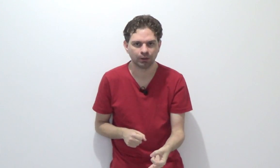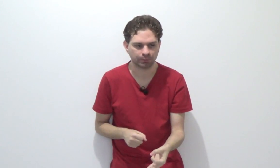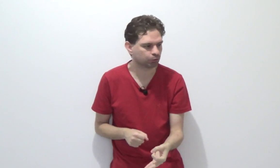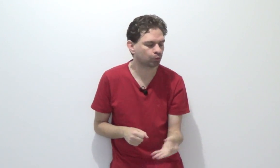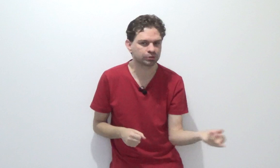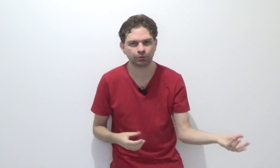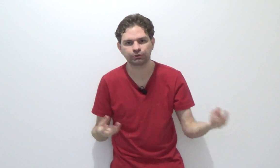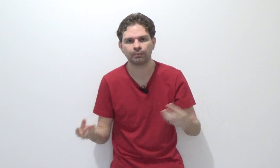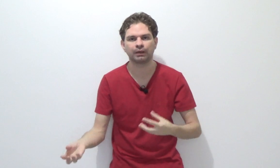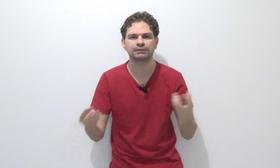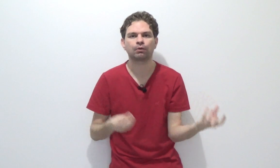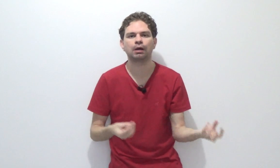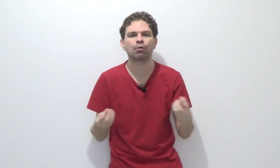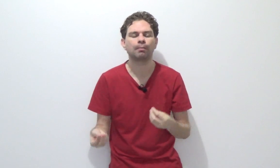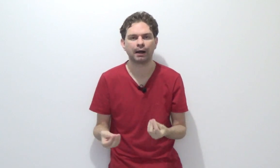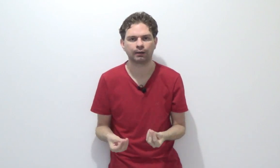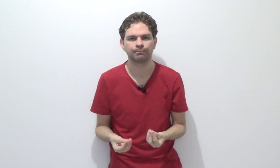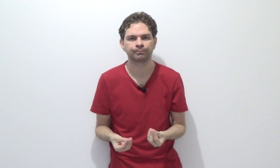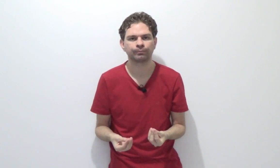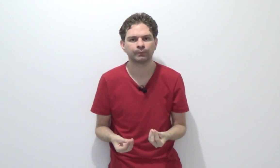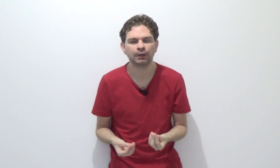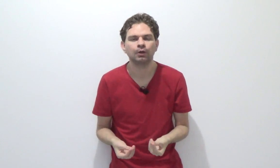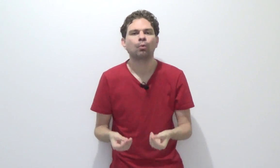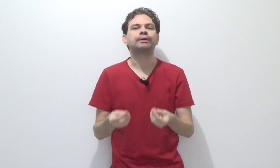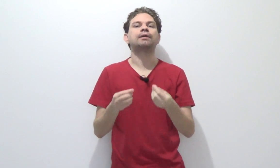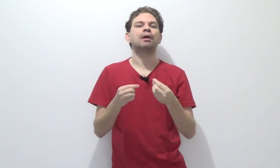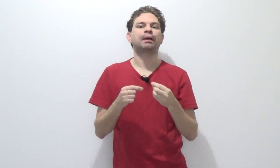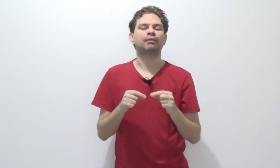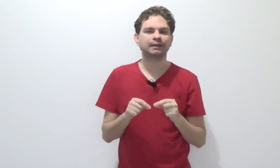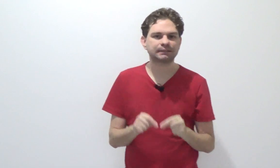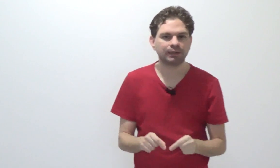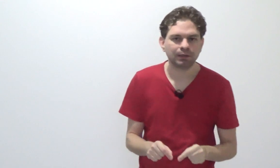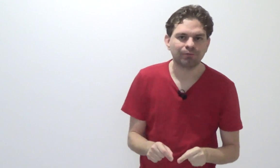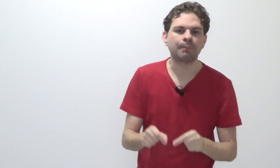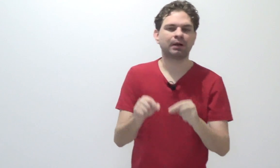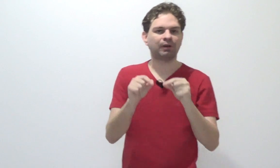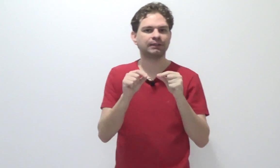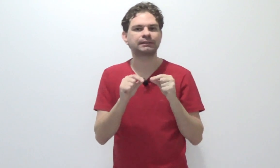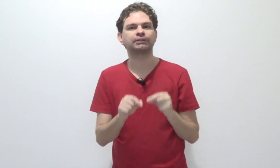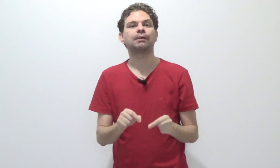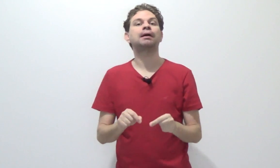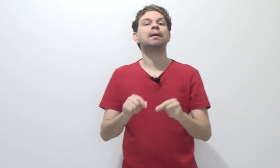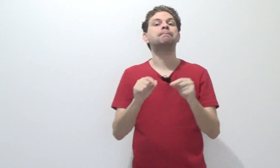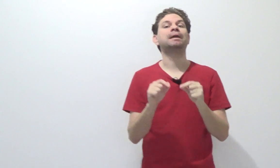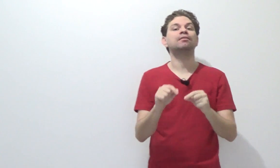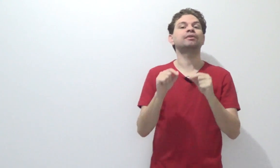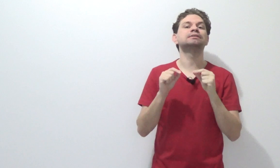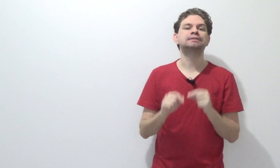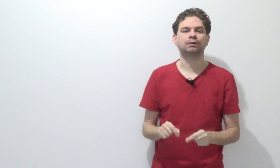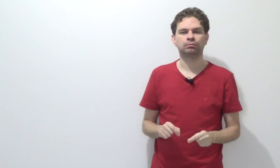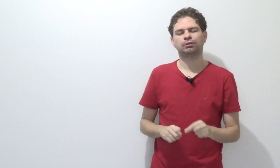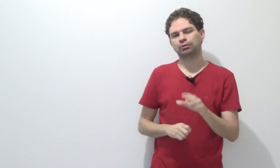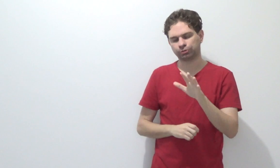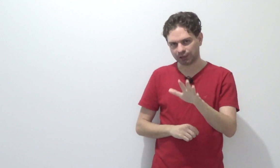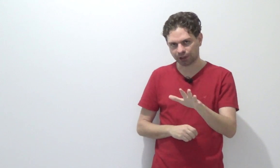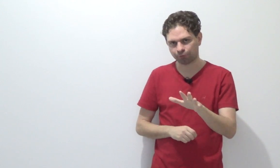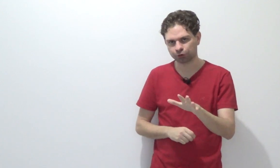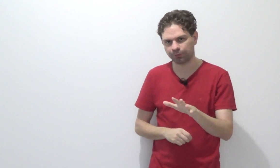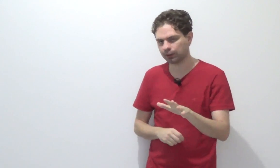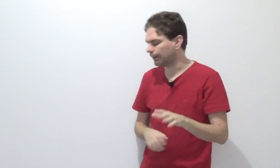Mas eu não consigo estabelecer qual é a comarca. O que vai prevalecer? Vai prevalecer a chamada prevenção. Que eu já já vou te explicar.